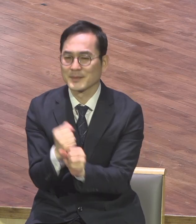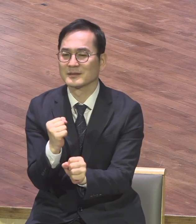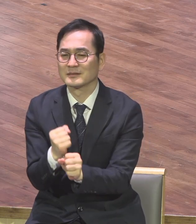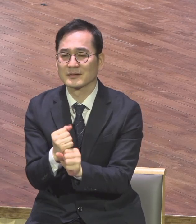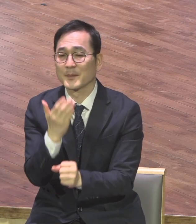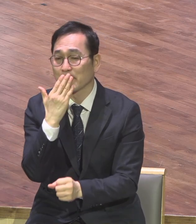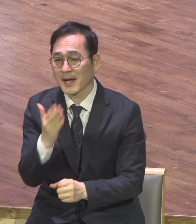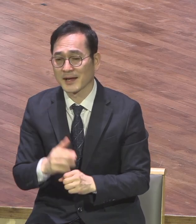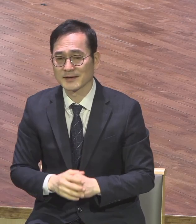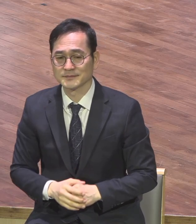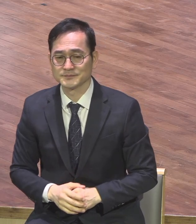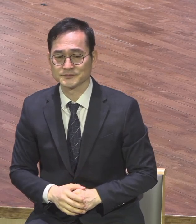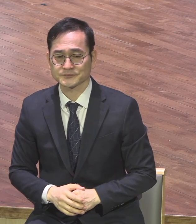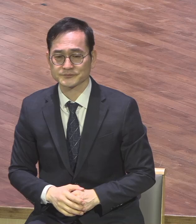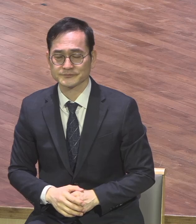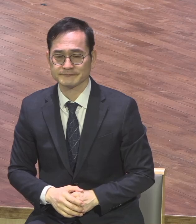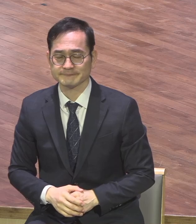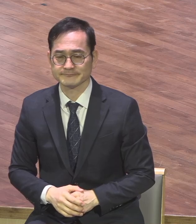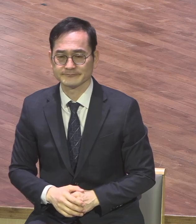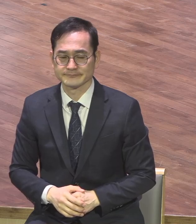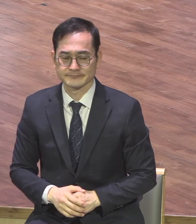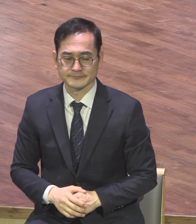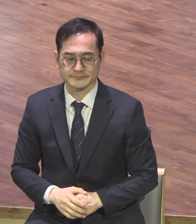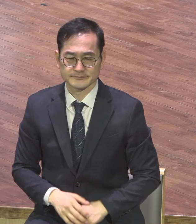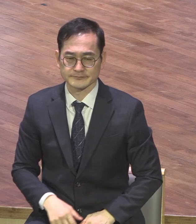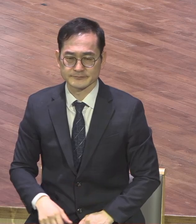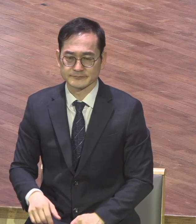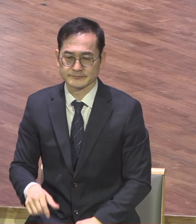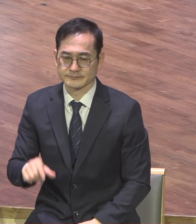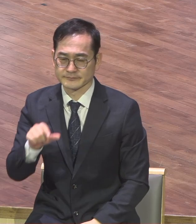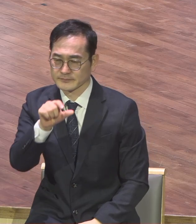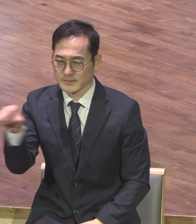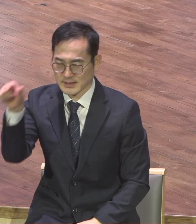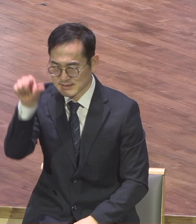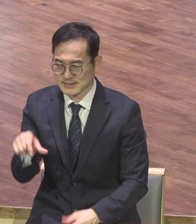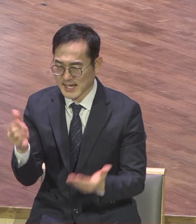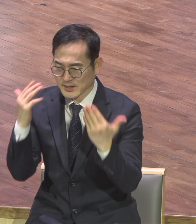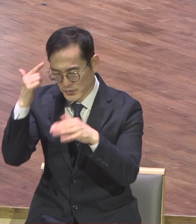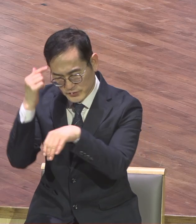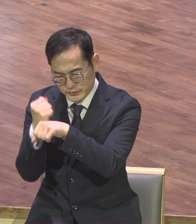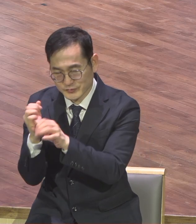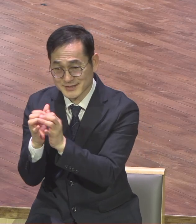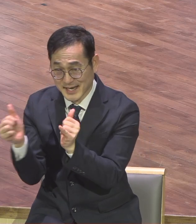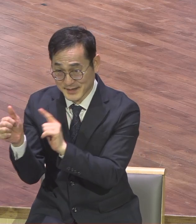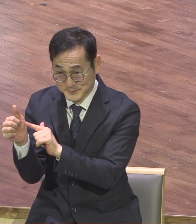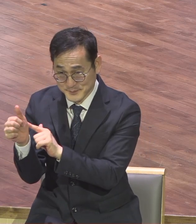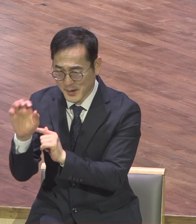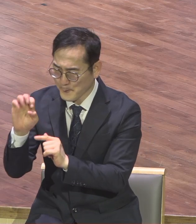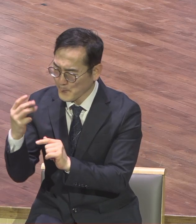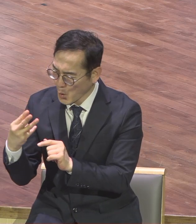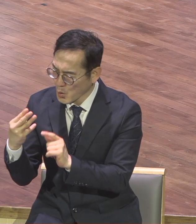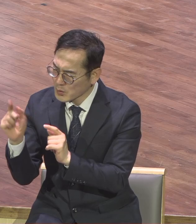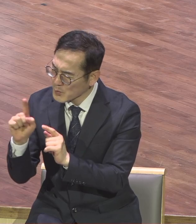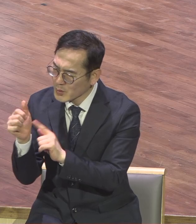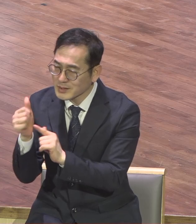폴틸리희라는 유명한 독일 신학자입니다 폴틸리희들이 미국에서 그렇게